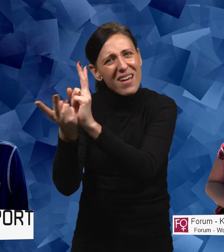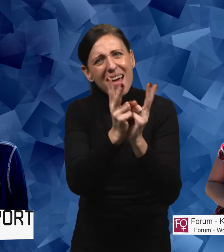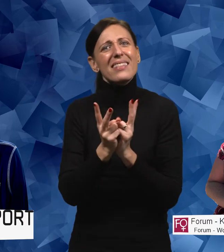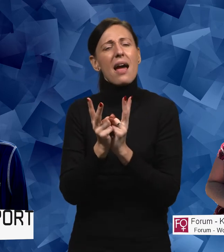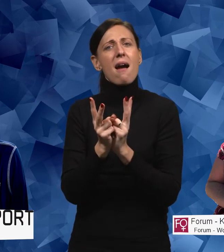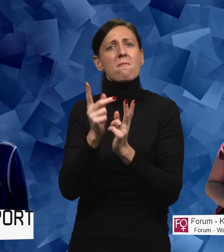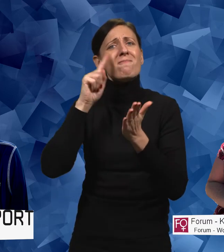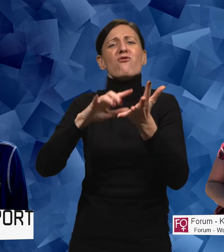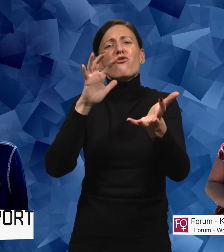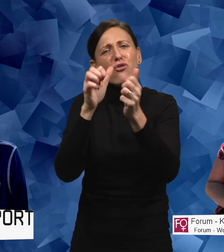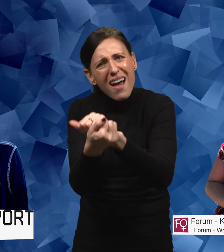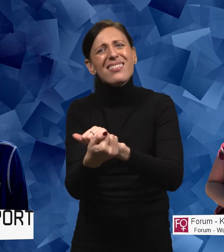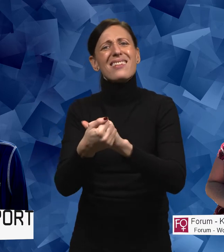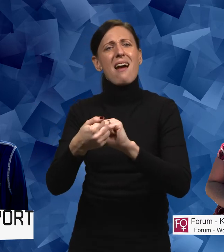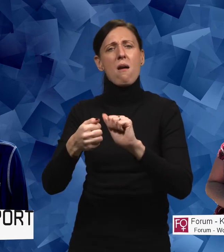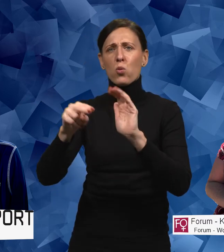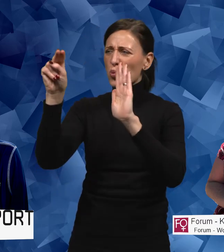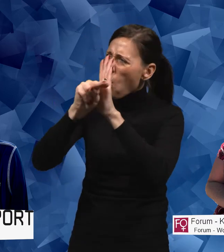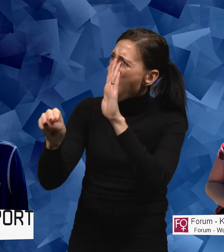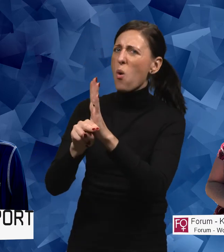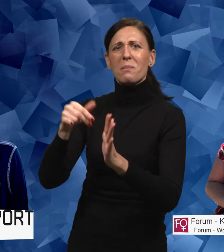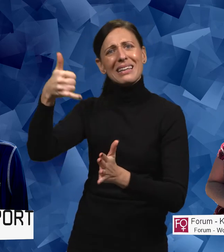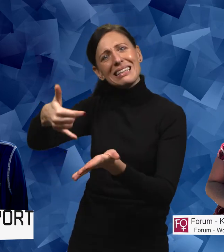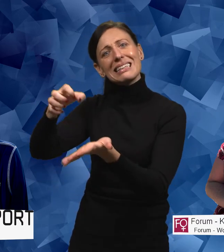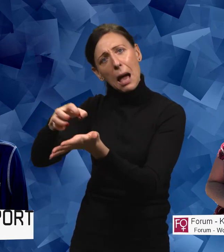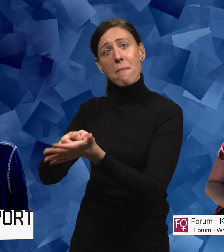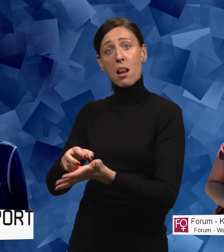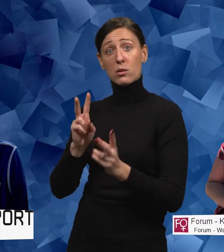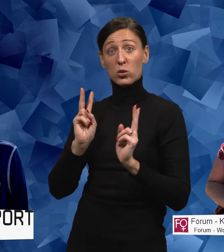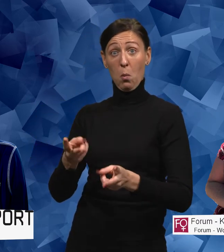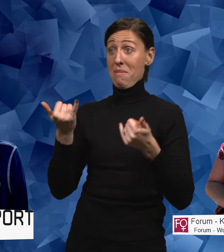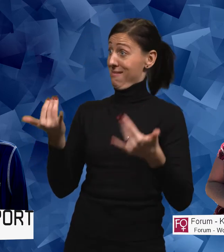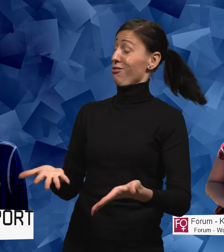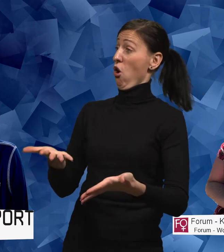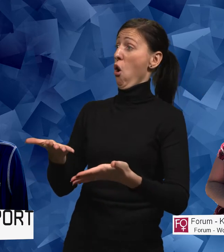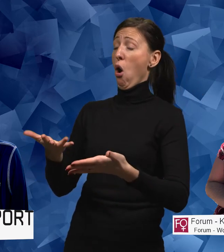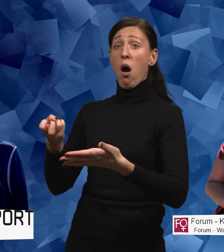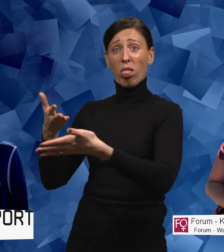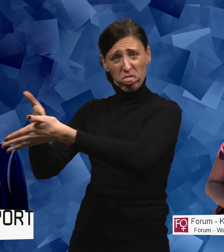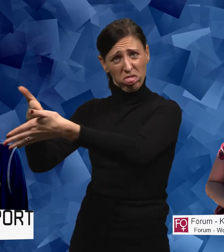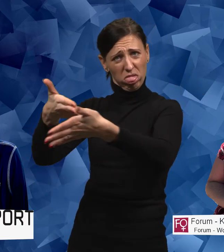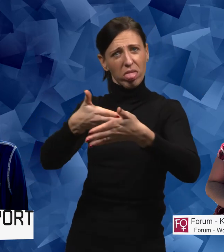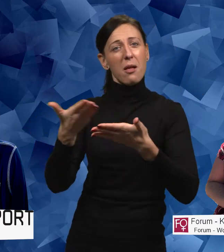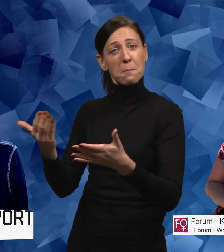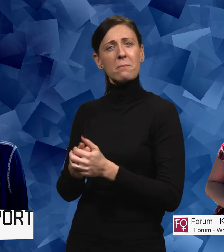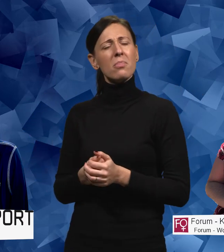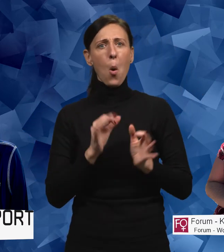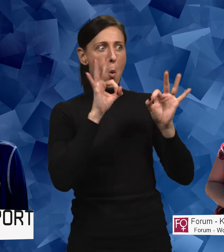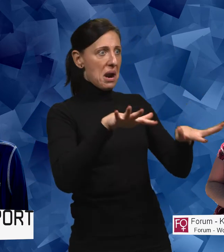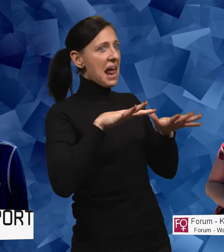förändra de normer i samhället som gör att vissa utestängs. Hur reagerade